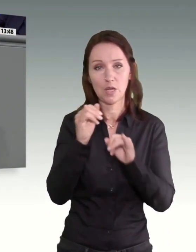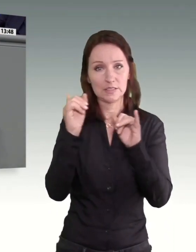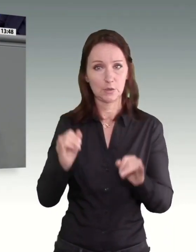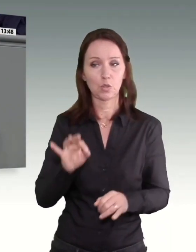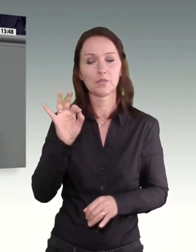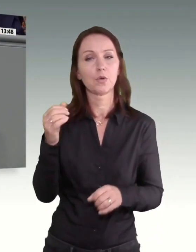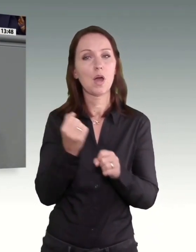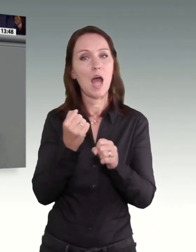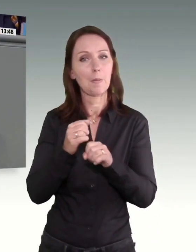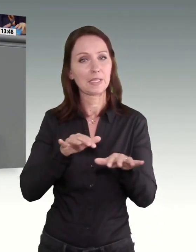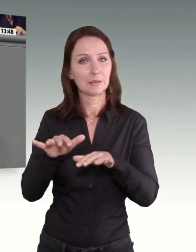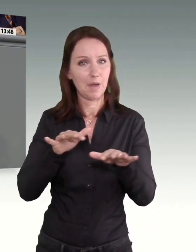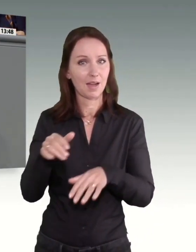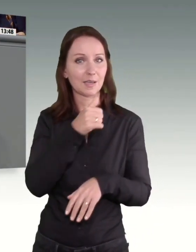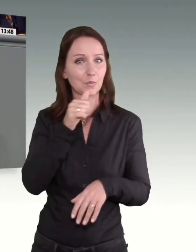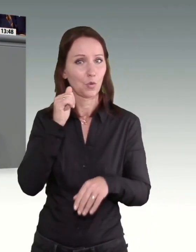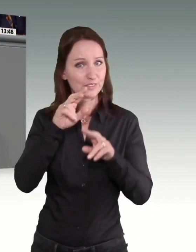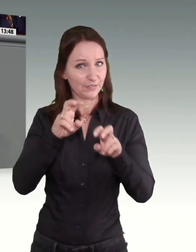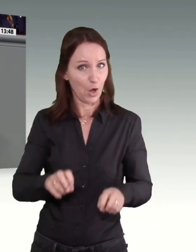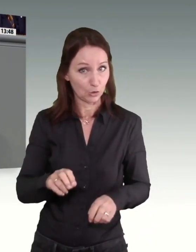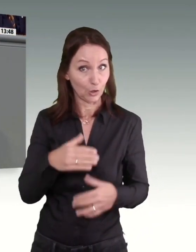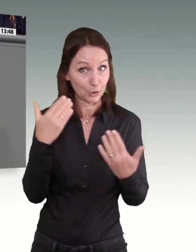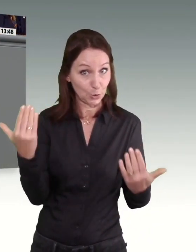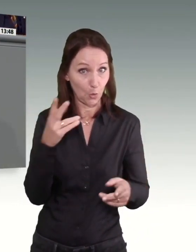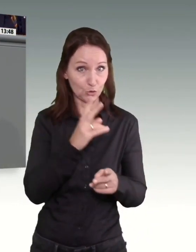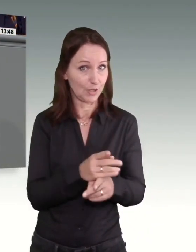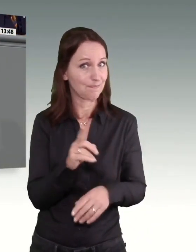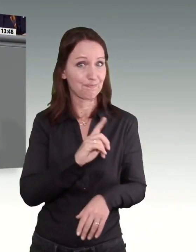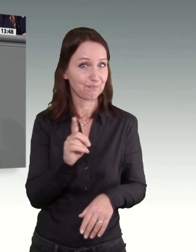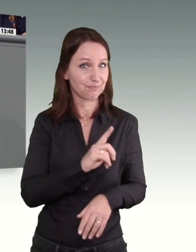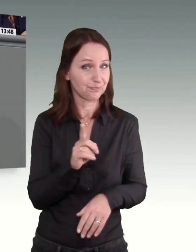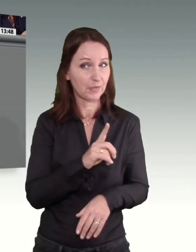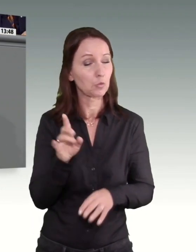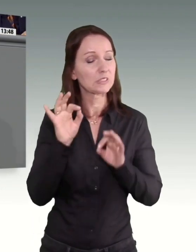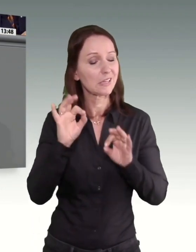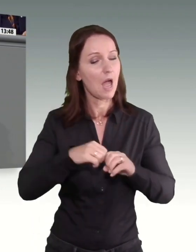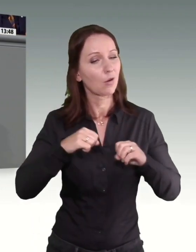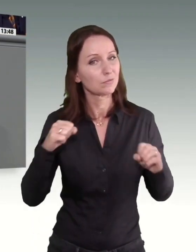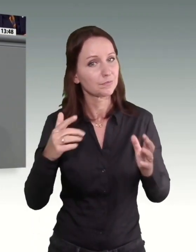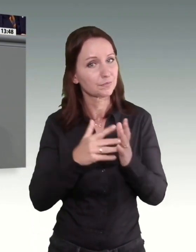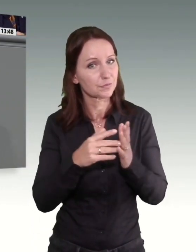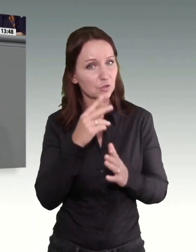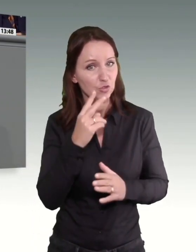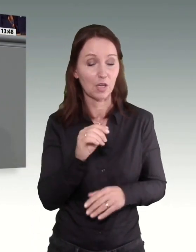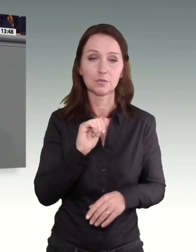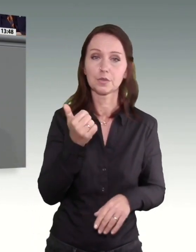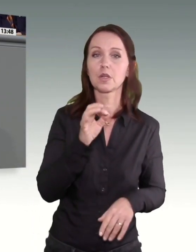Berufsforschung glaubt, dann ist das eben nicht richtig, sondern man muss genauer hinschauen. Und dann zeigt sich, dass gerade für Frauen,